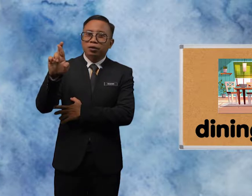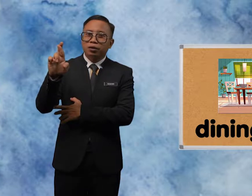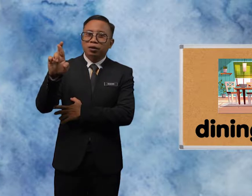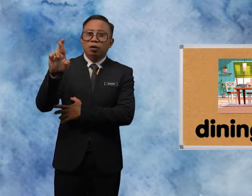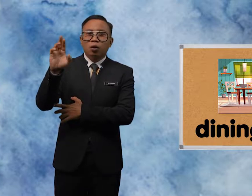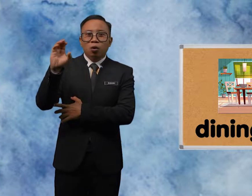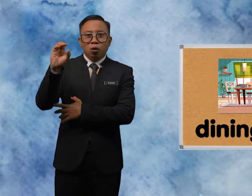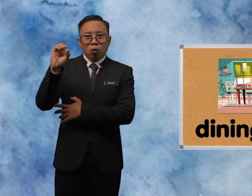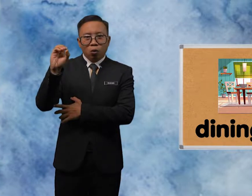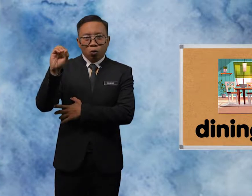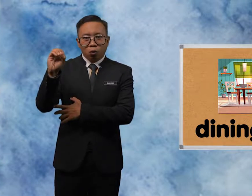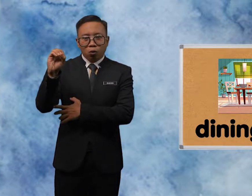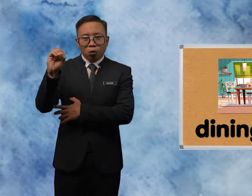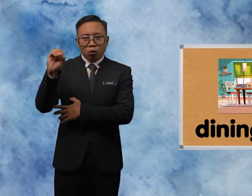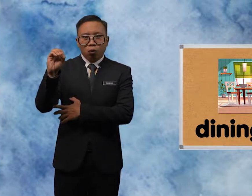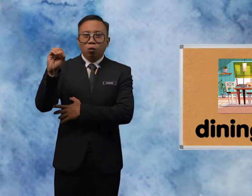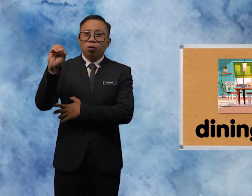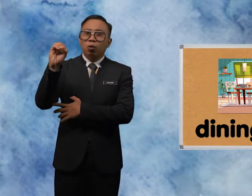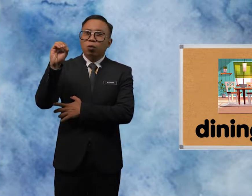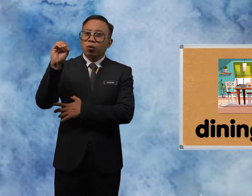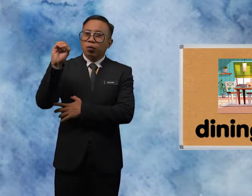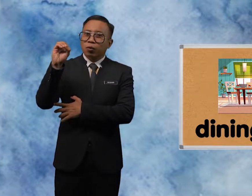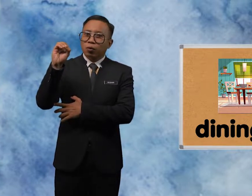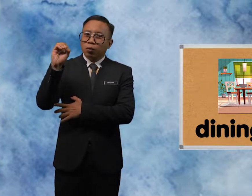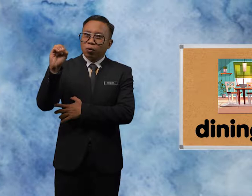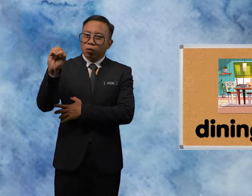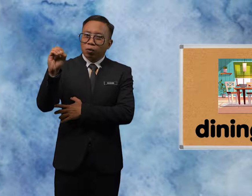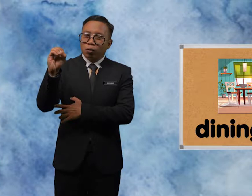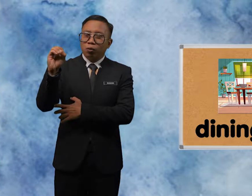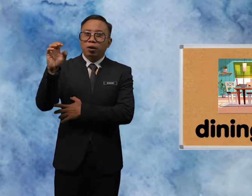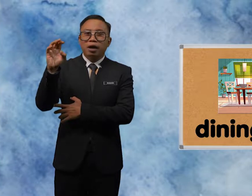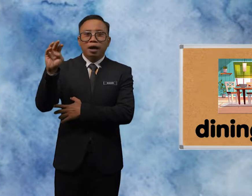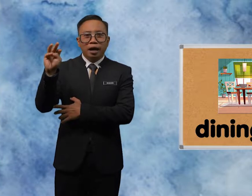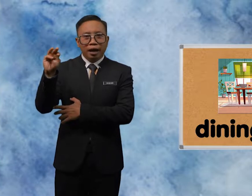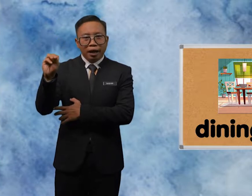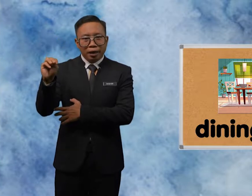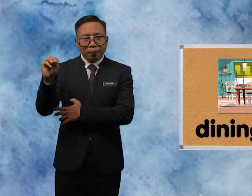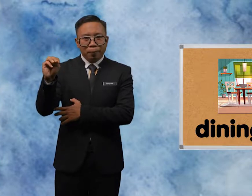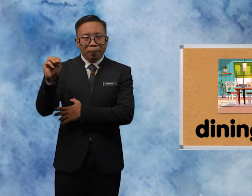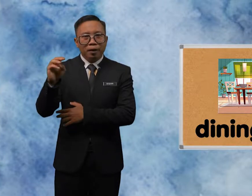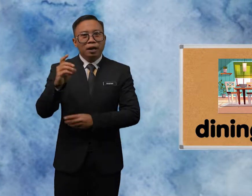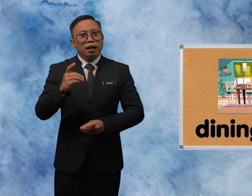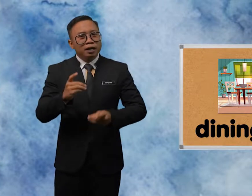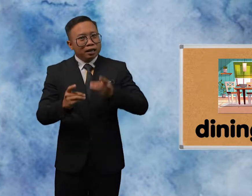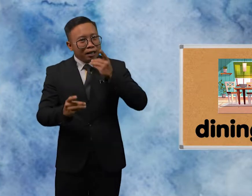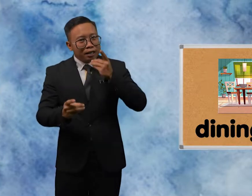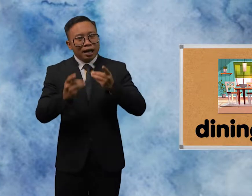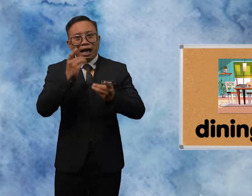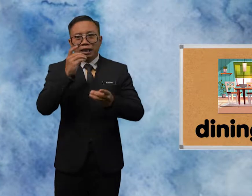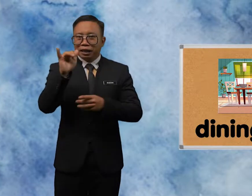O, O, M Dining